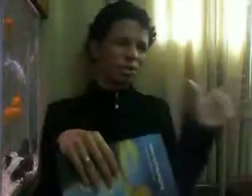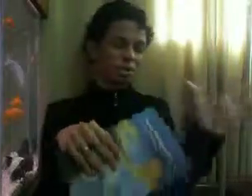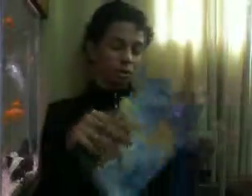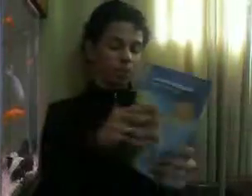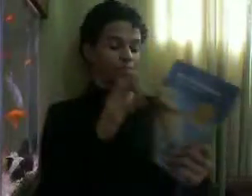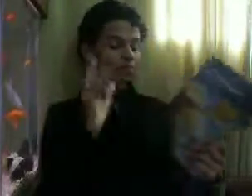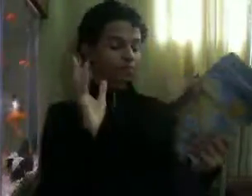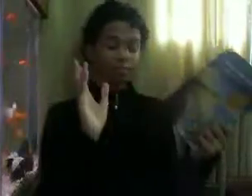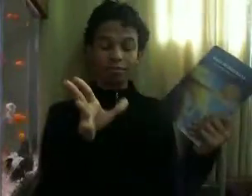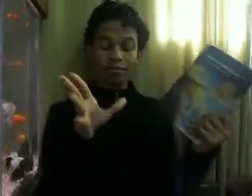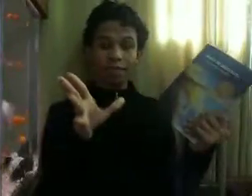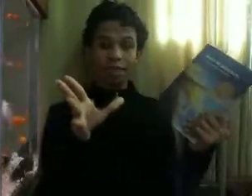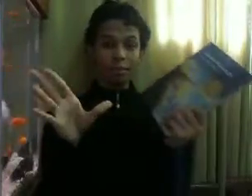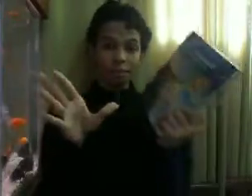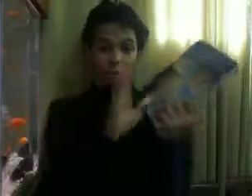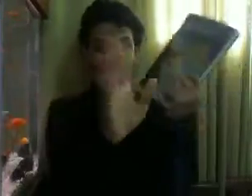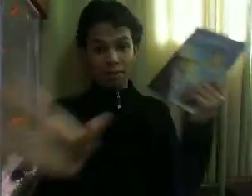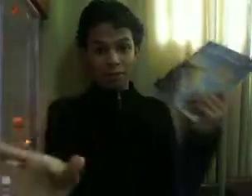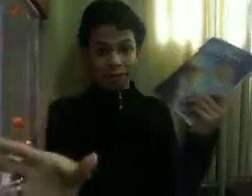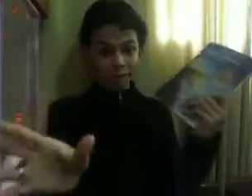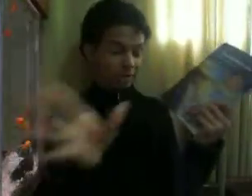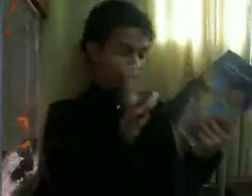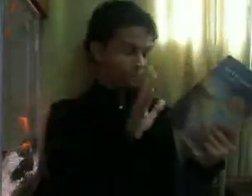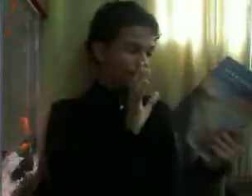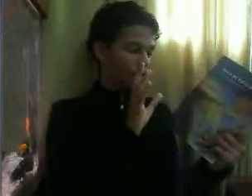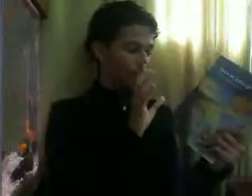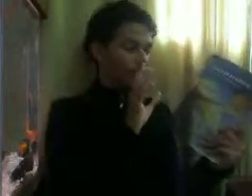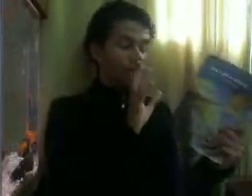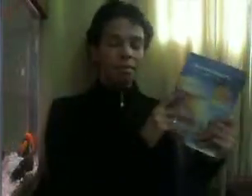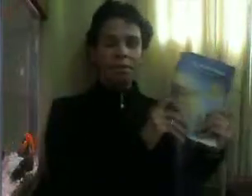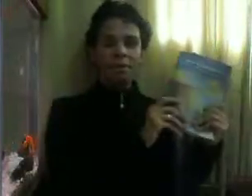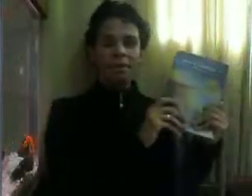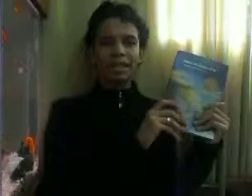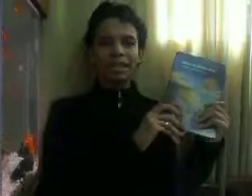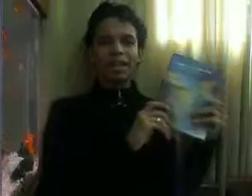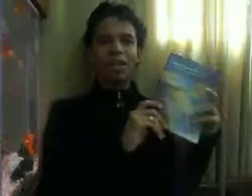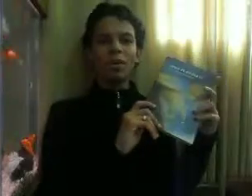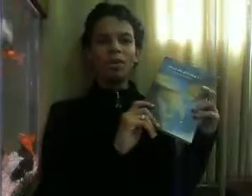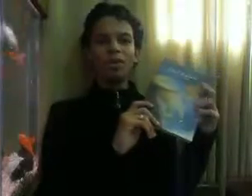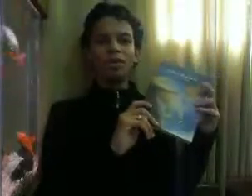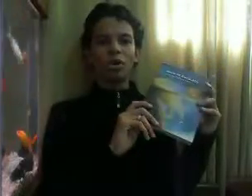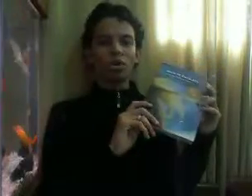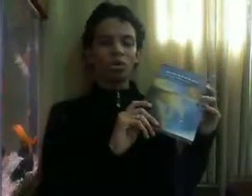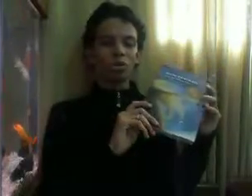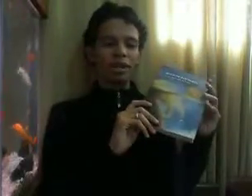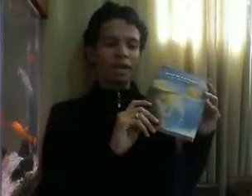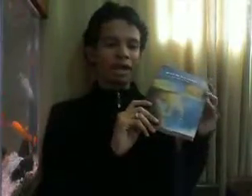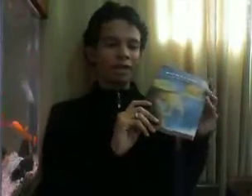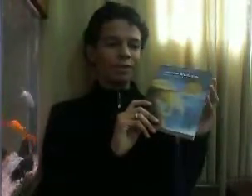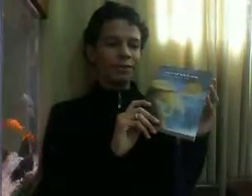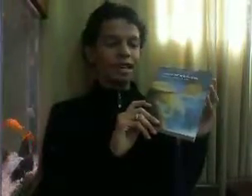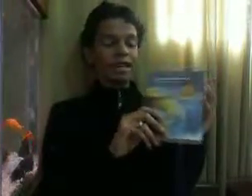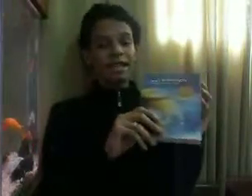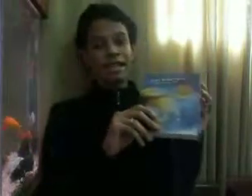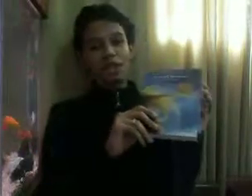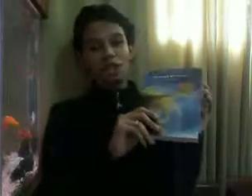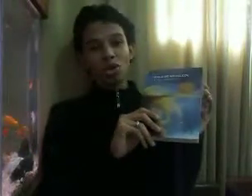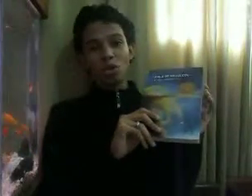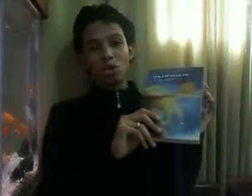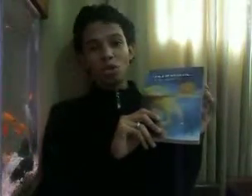muito pouco Bom, eu já vou explicar tudo isso Malu de Bicicleta, então, é a história do Luiz Mário, que se apaixonou